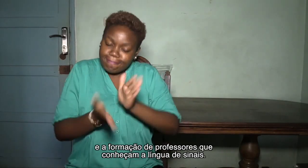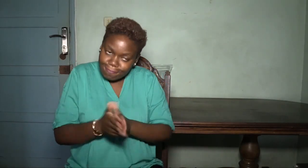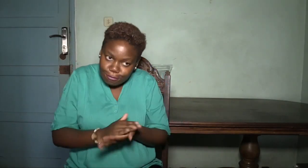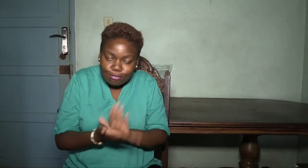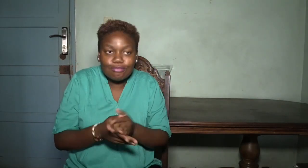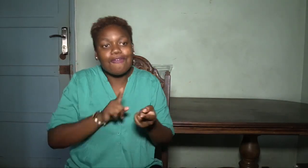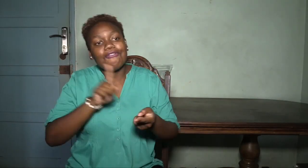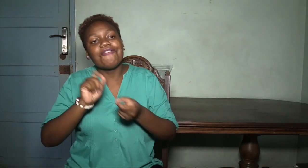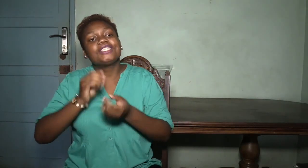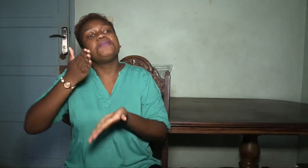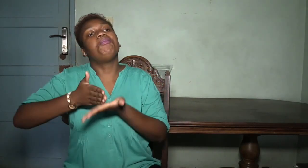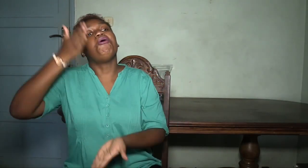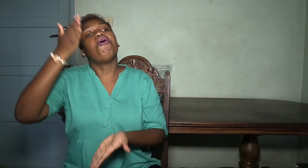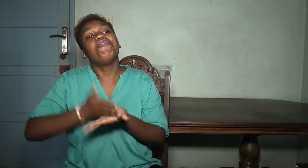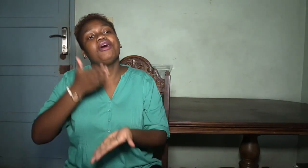sinais.